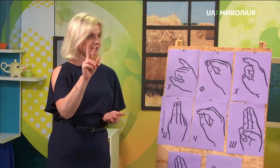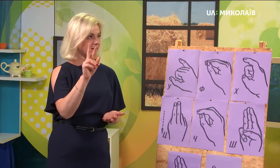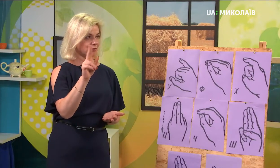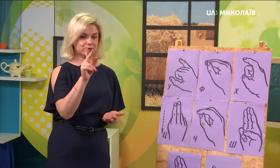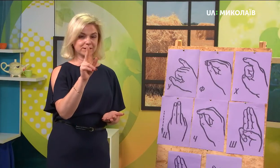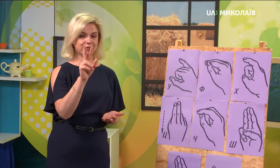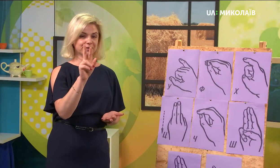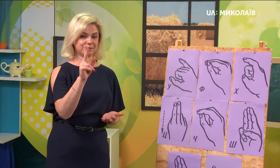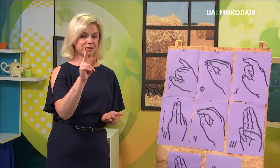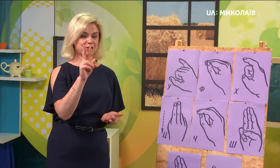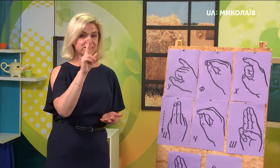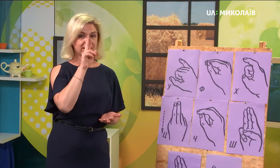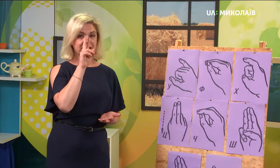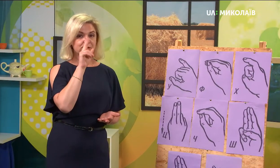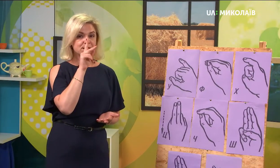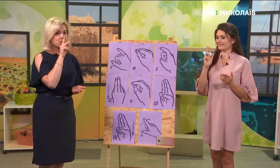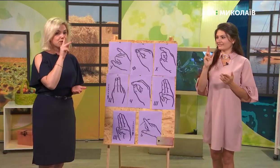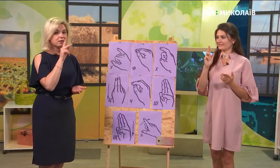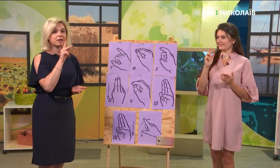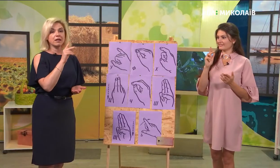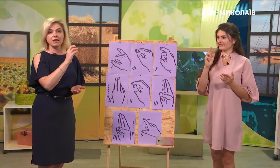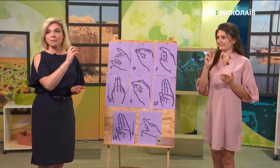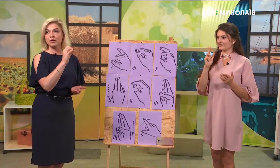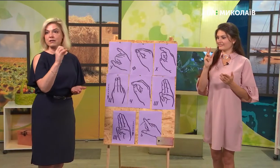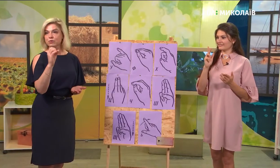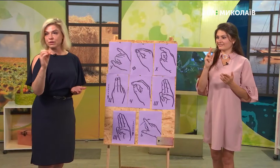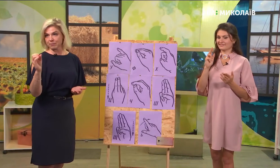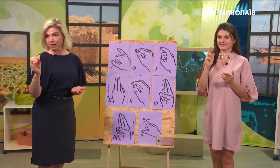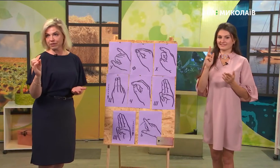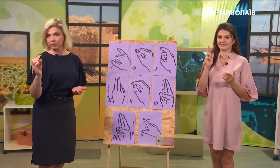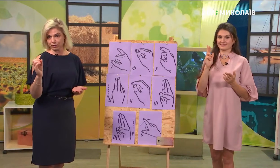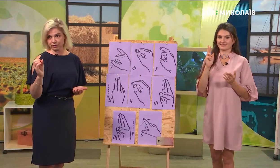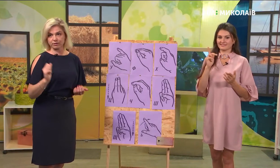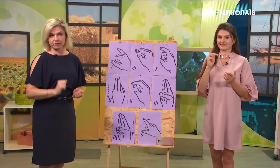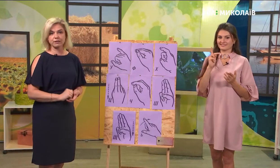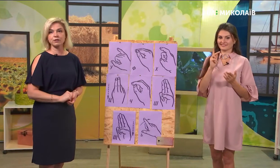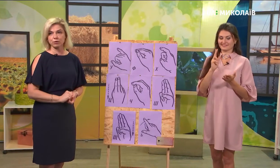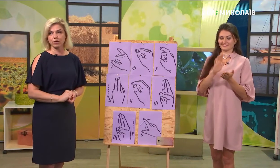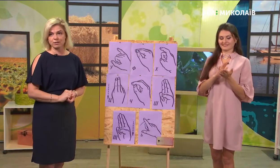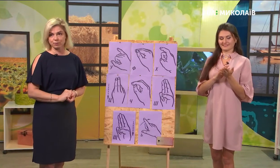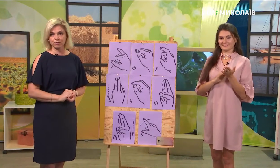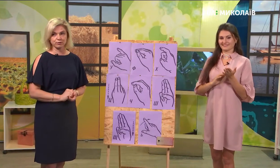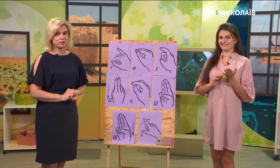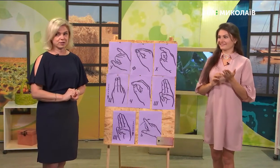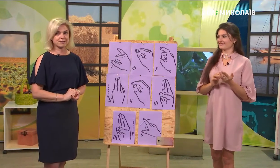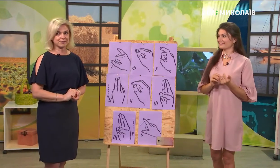ось так два пальчики. Оце помилка і показуєте правильно дактильною азбукою в жестах.